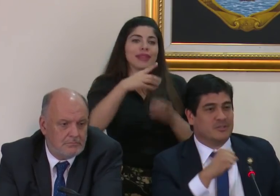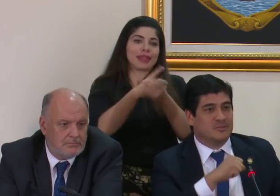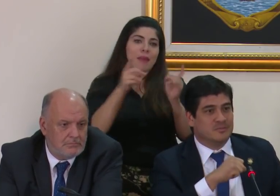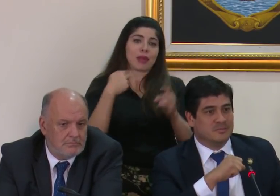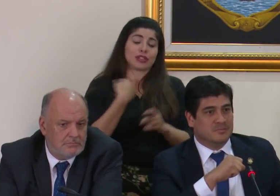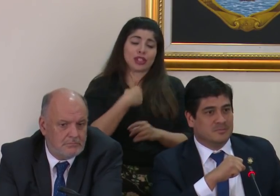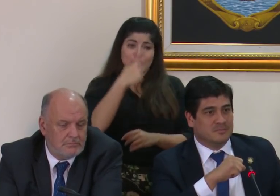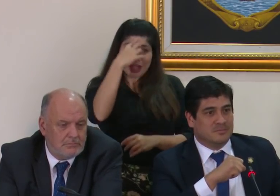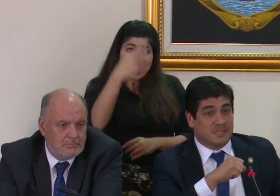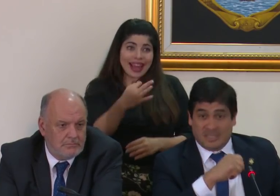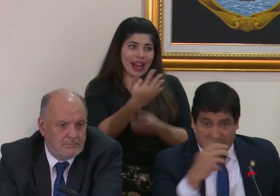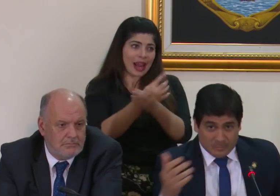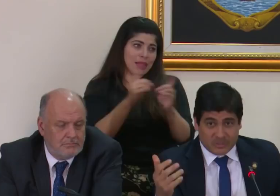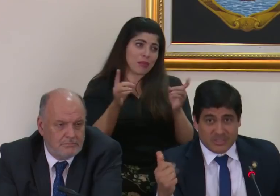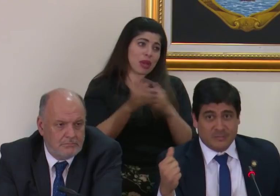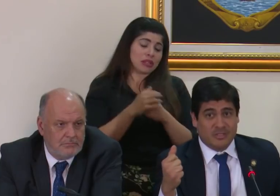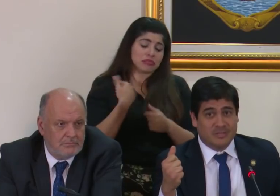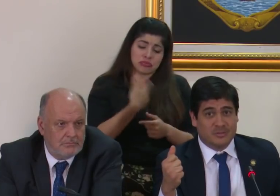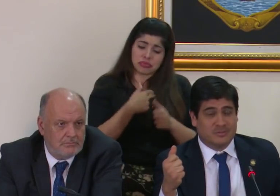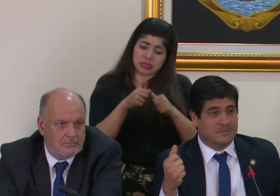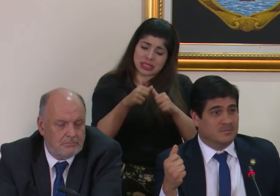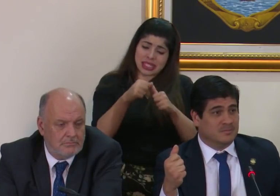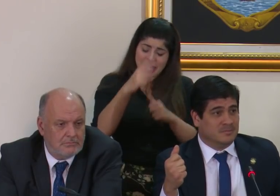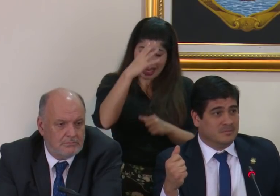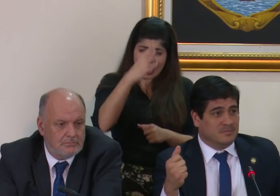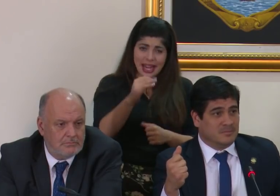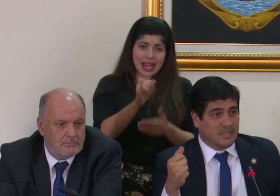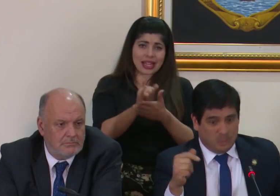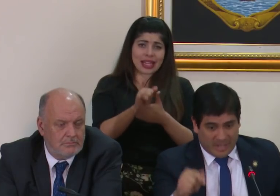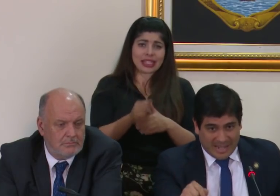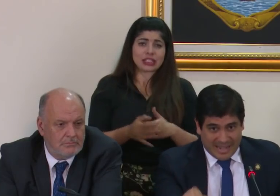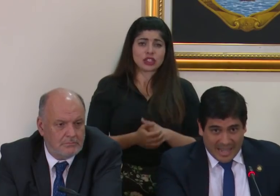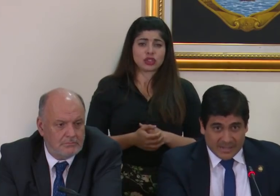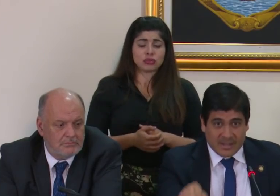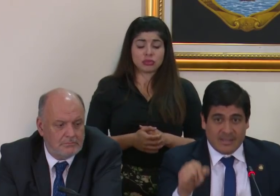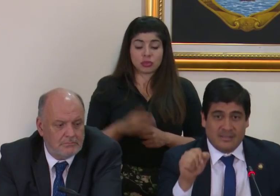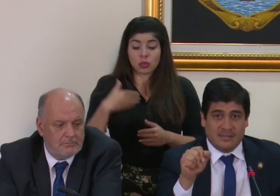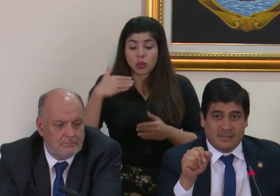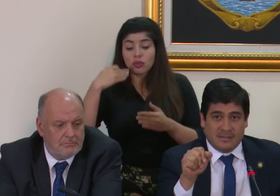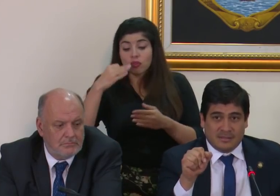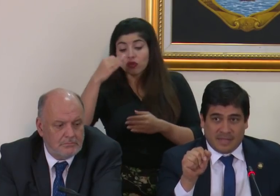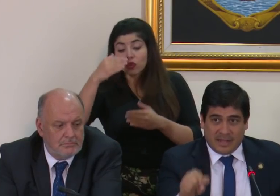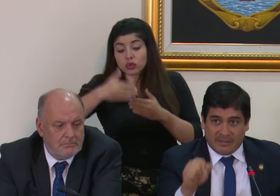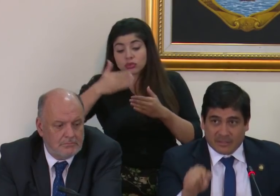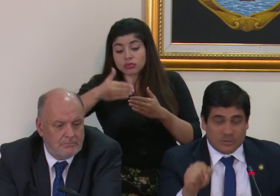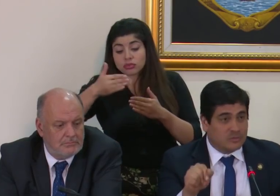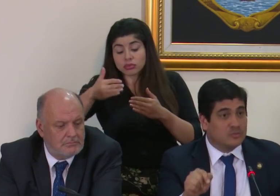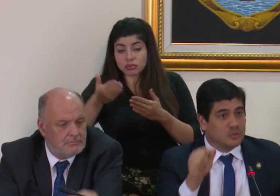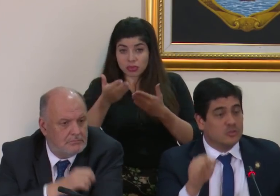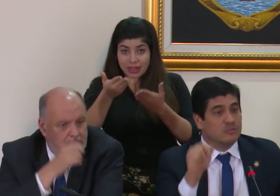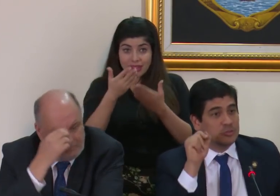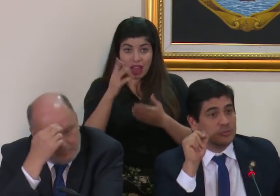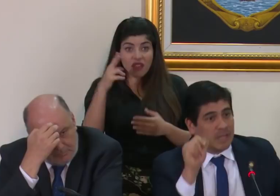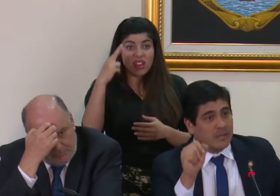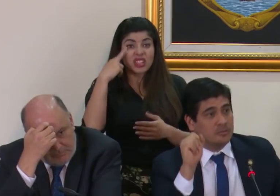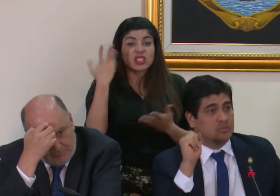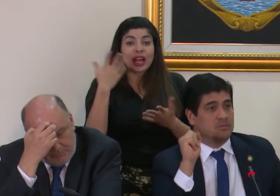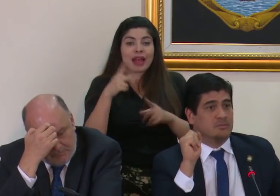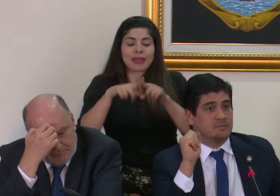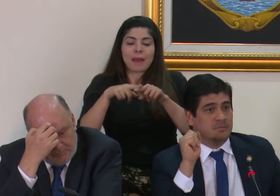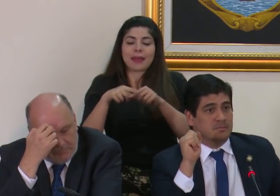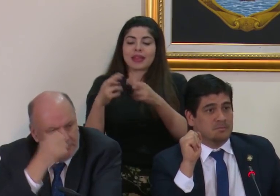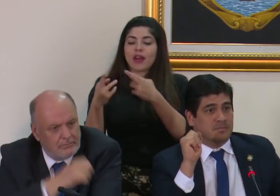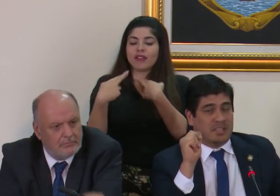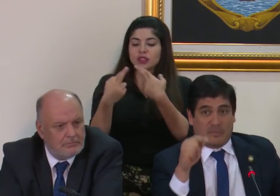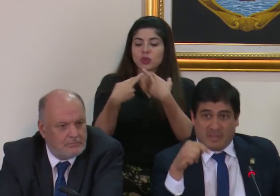creemos en eso y seguiremos creyendo en eso y lo que a la larga dará razón son los resultados